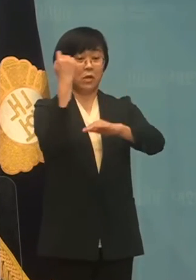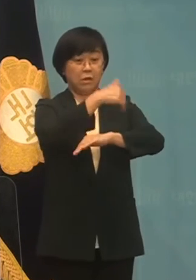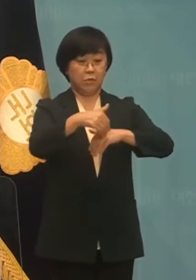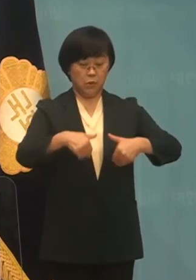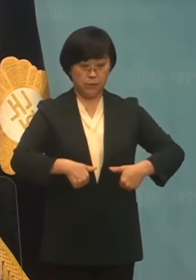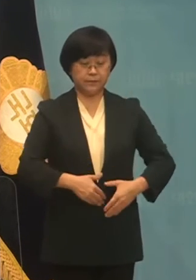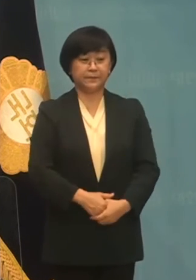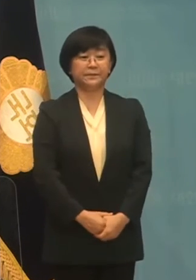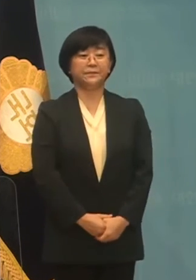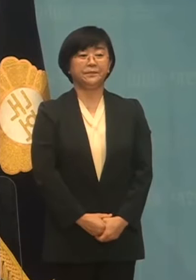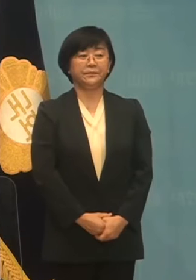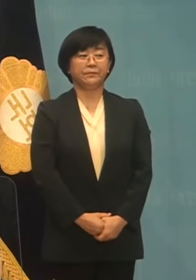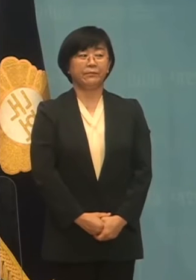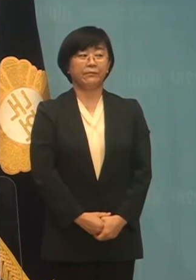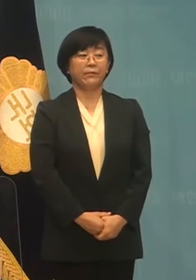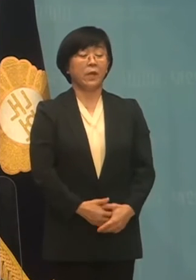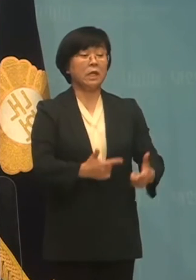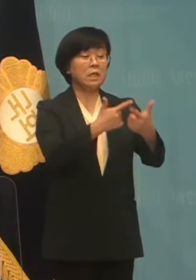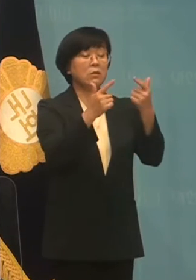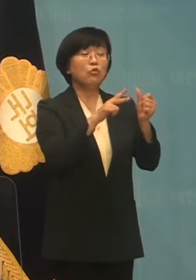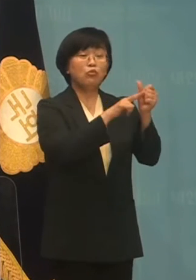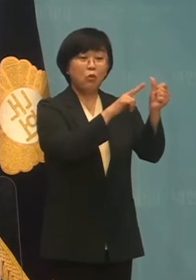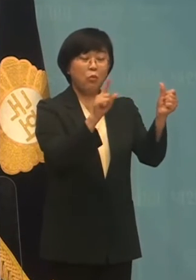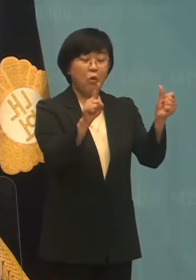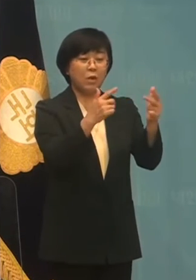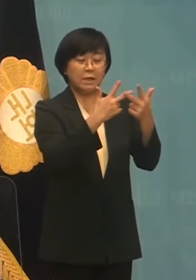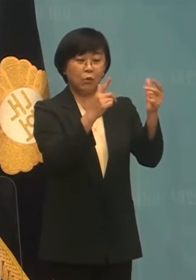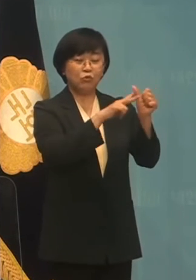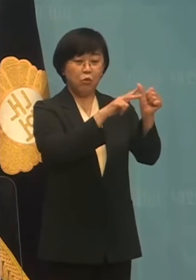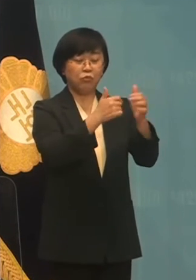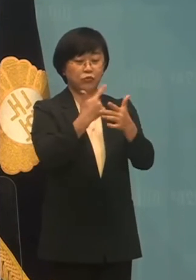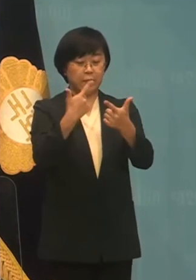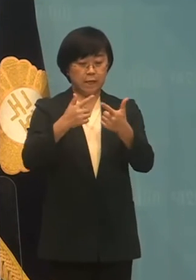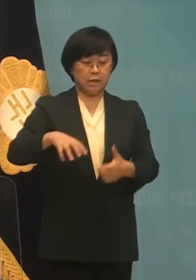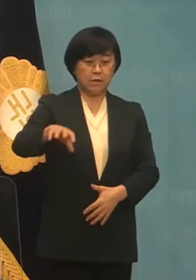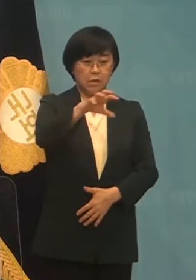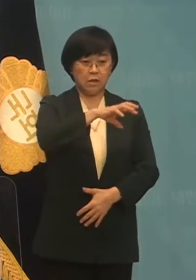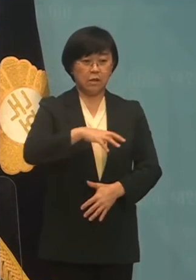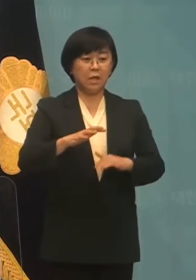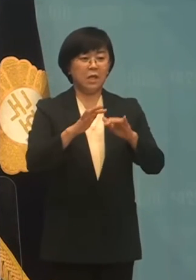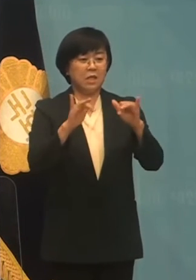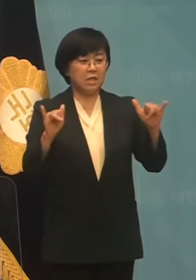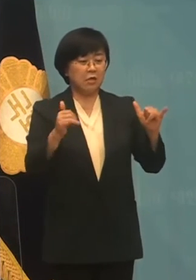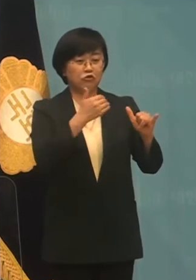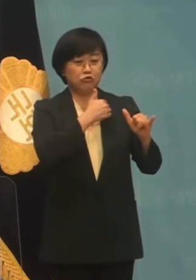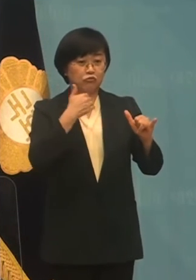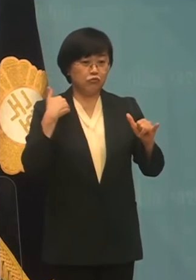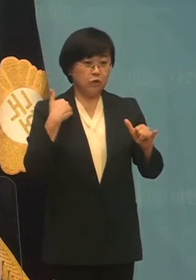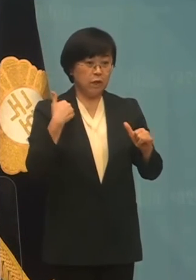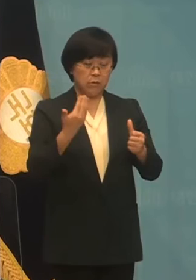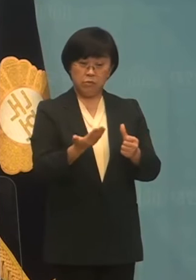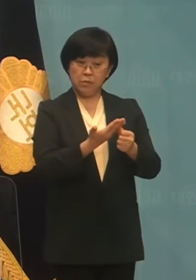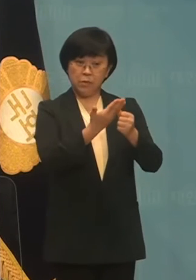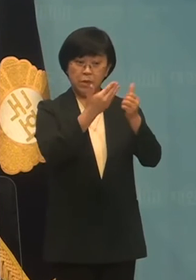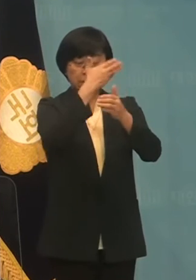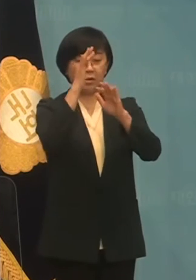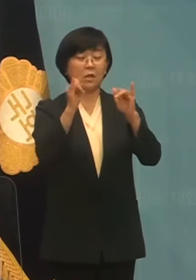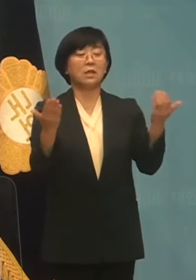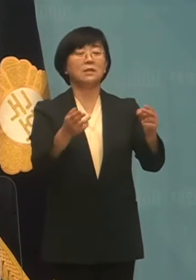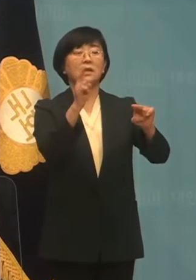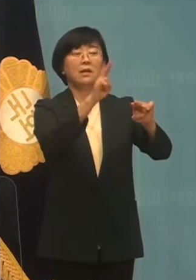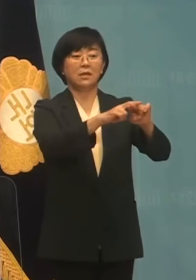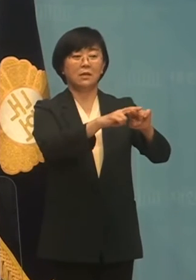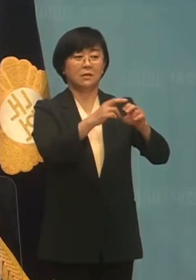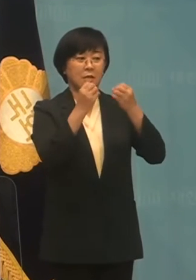그래서 이재명 후보는 부산지역 어디서나 인재가 충분히 배출되고 청년 일자리